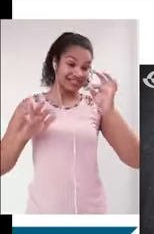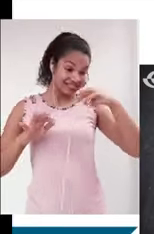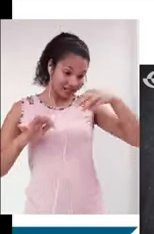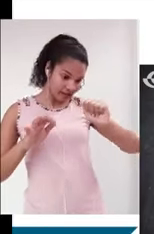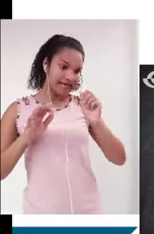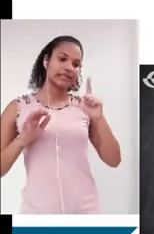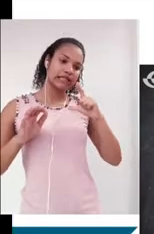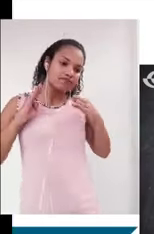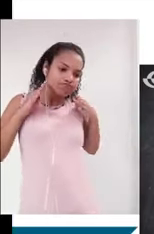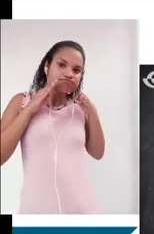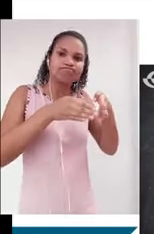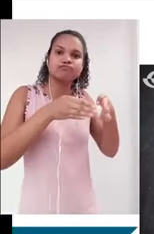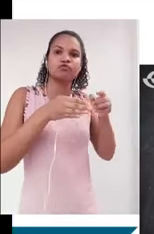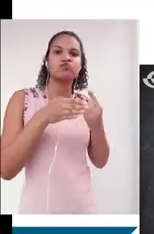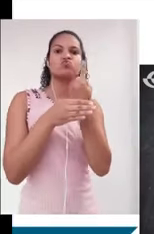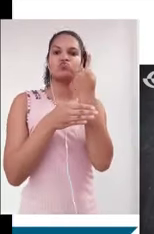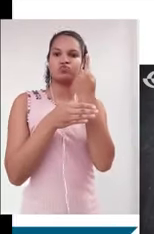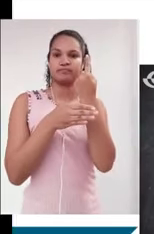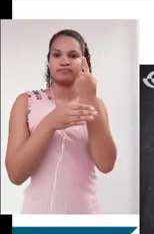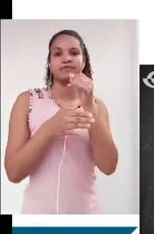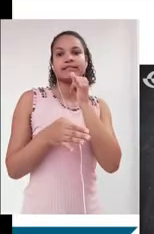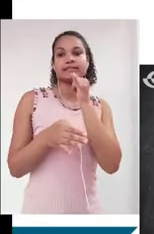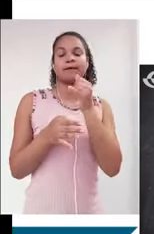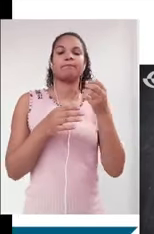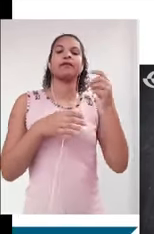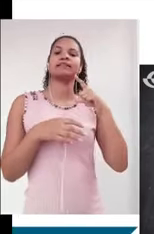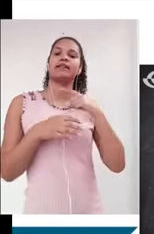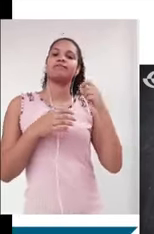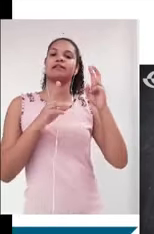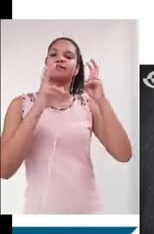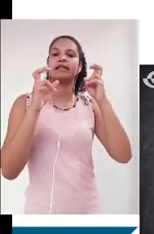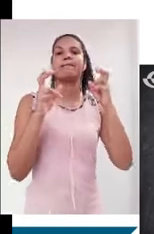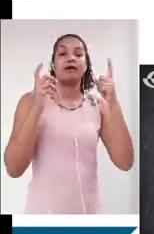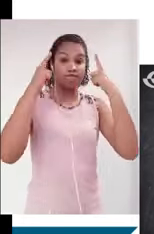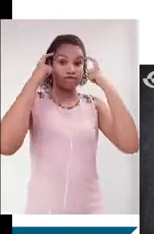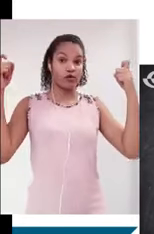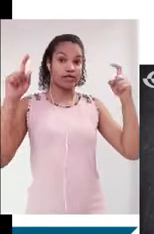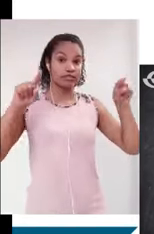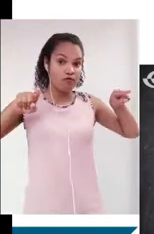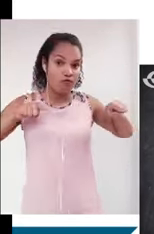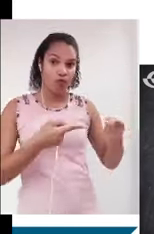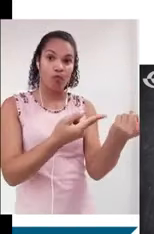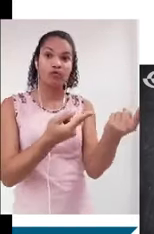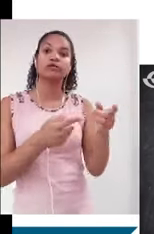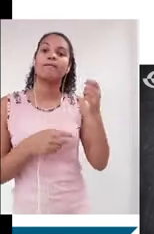quando nós tivemos aquele tema, a persistência da violência contra a mulher em 2015 no Enem. O tema tinha a ver com